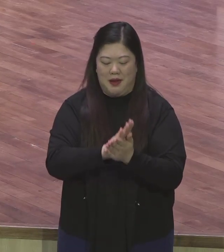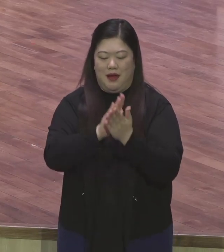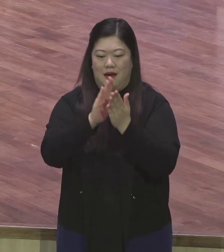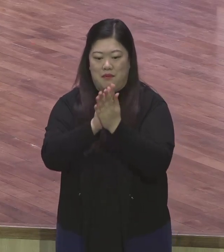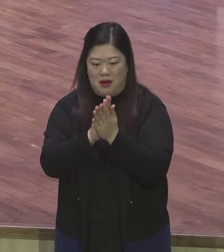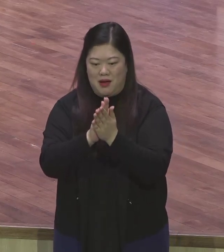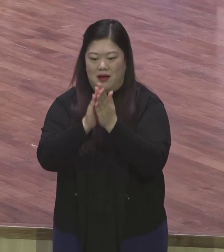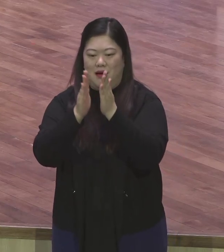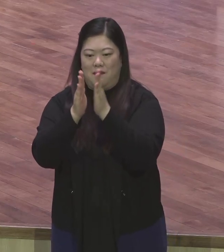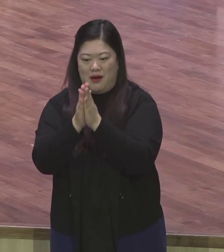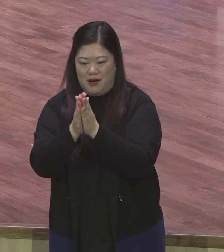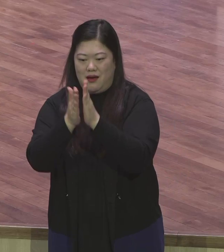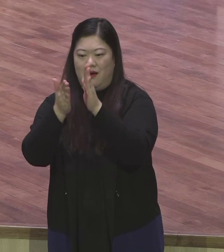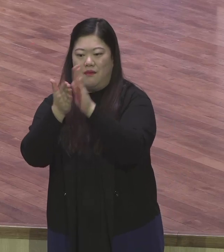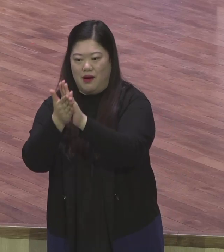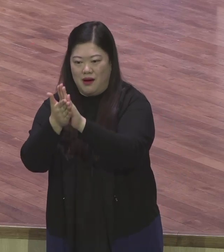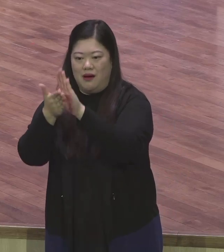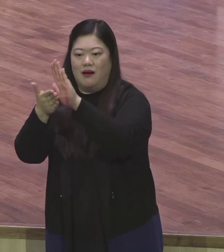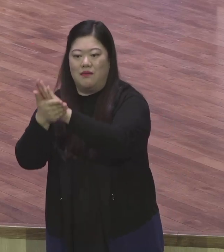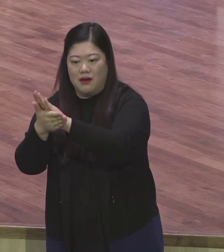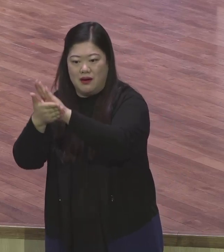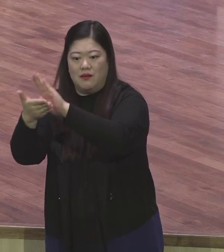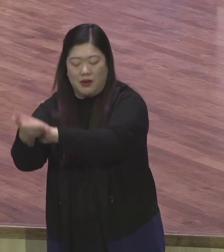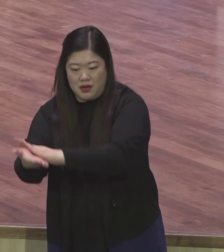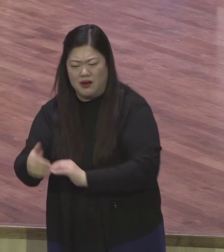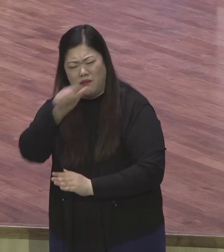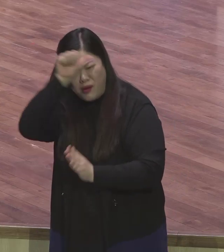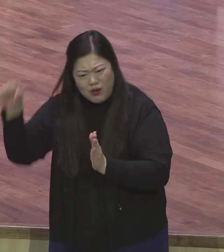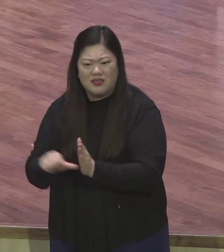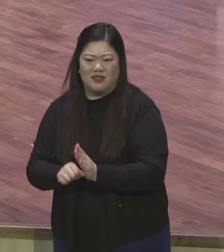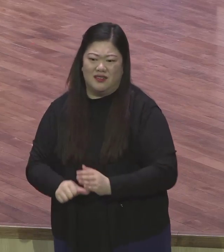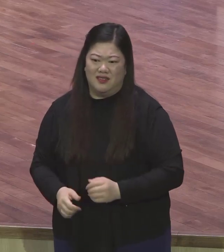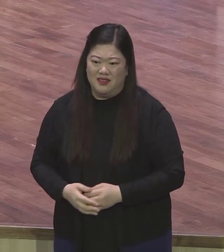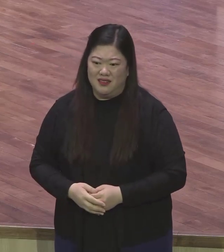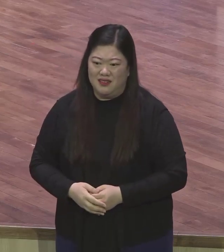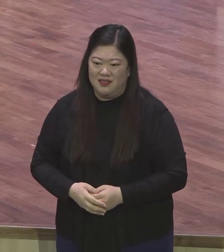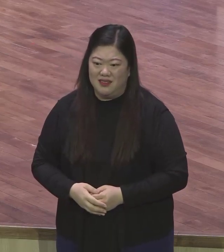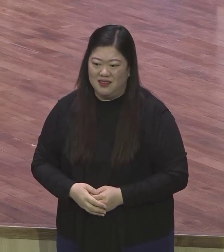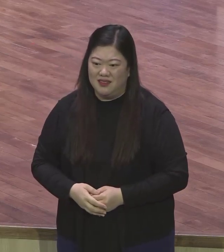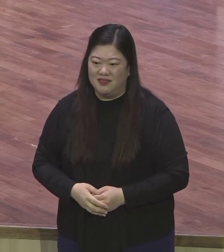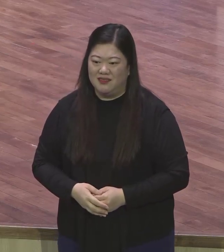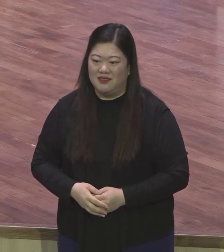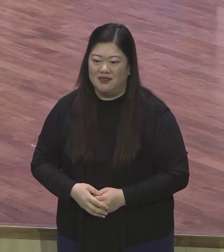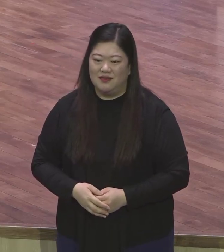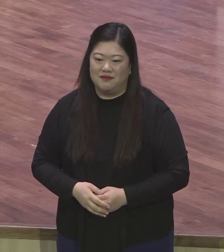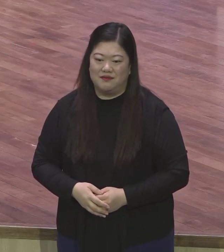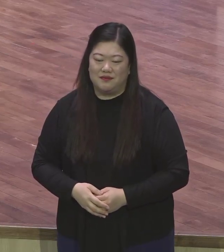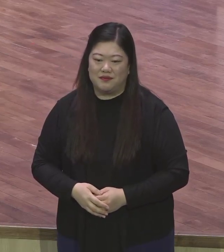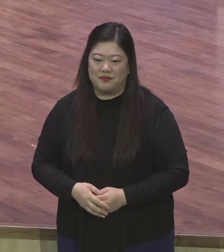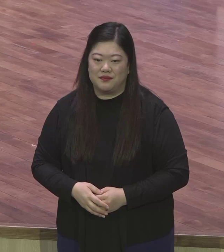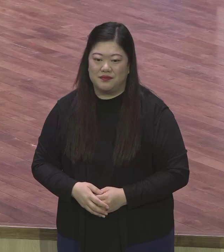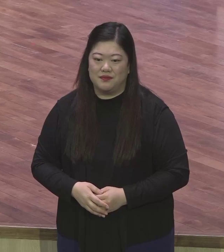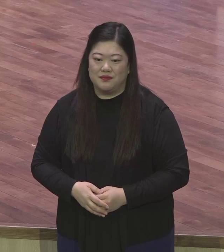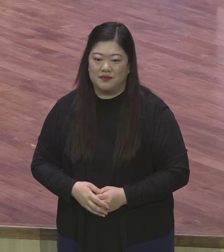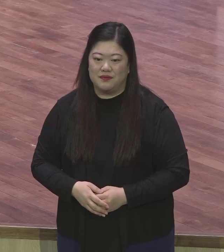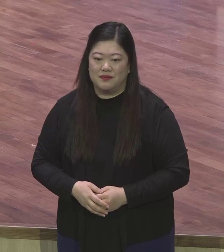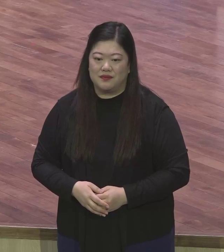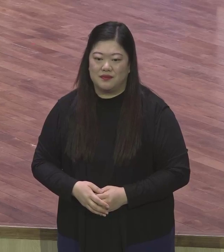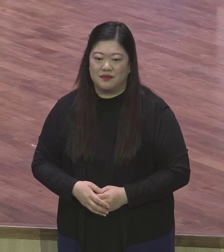금방 이거 안 돼요 평생을 깨어가야 돼요 평생을 그래서 아이고 장노님이